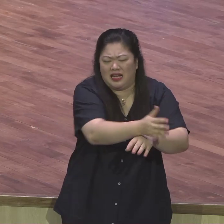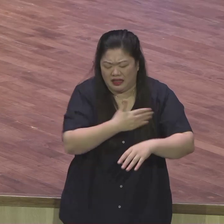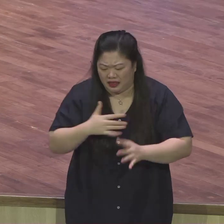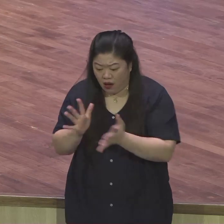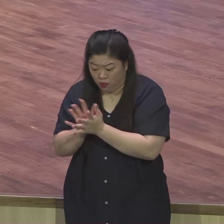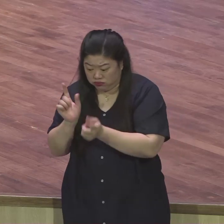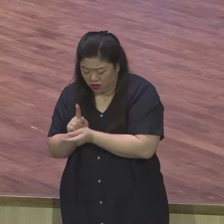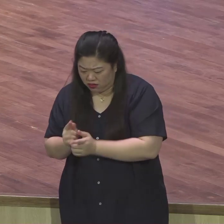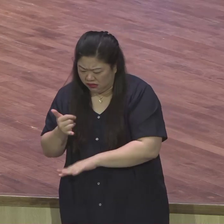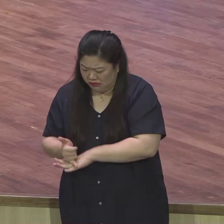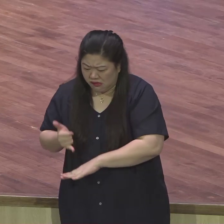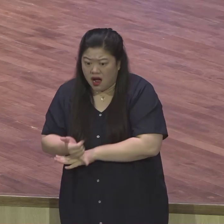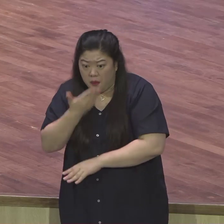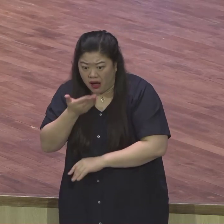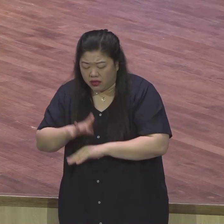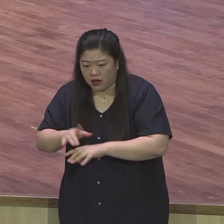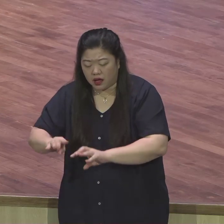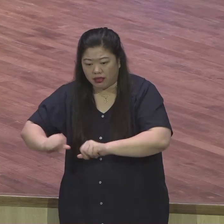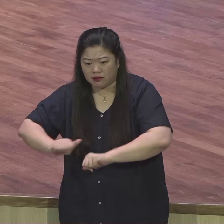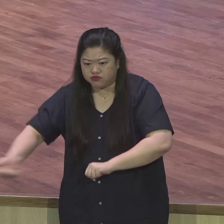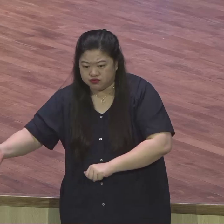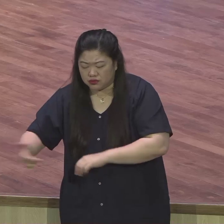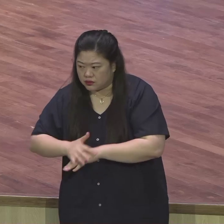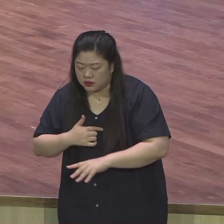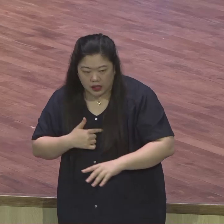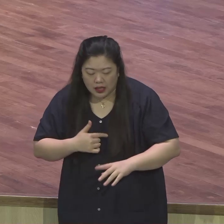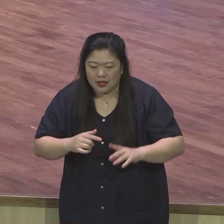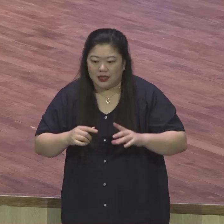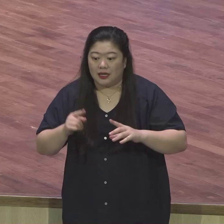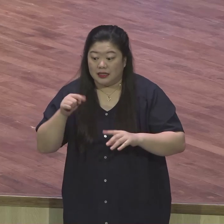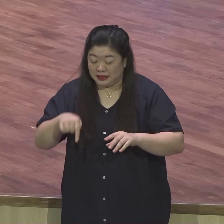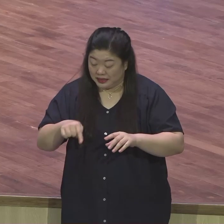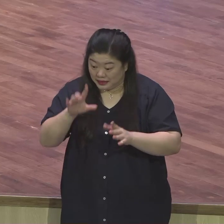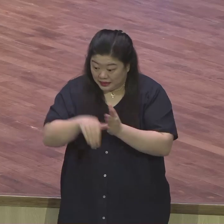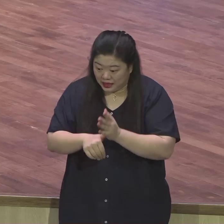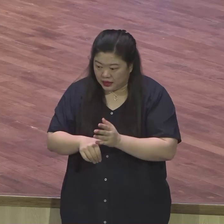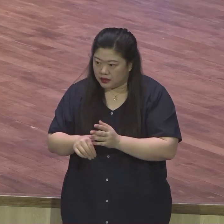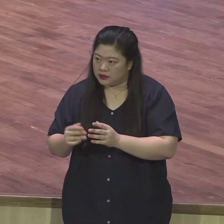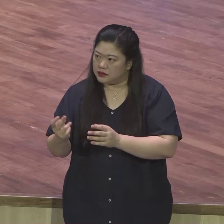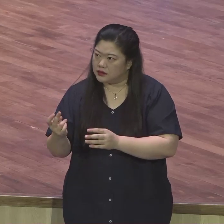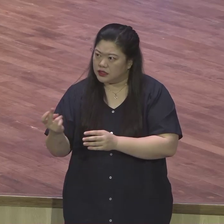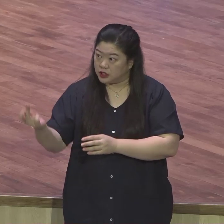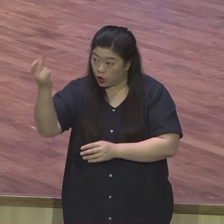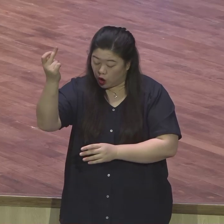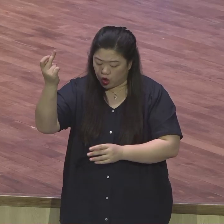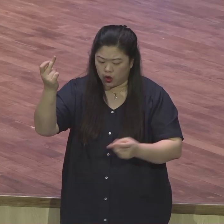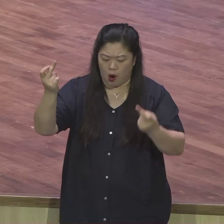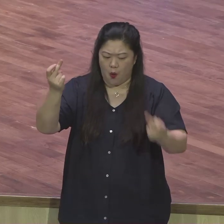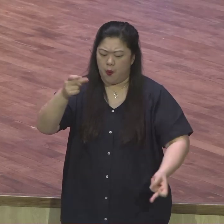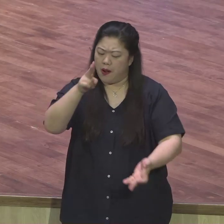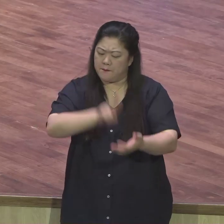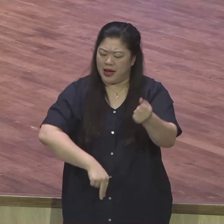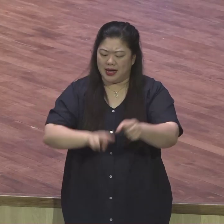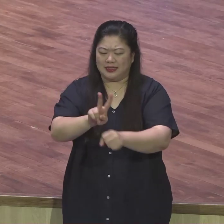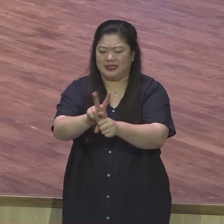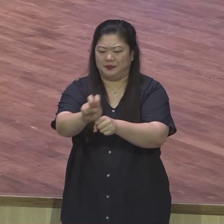요섭이 형들과 헤어진 지가 22년 지났어요. 22년을 지났기 때문에